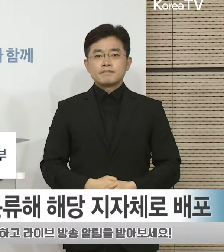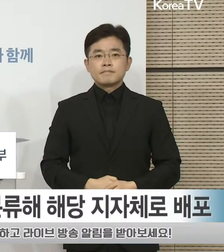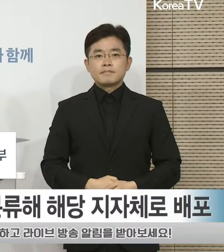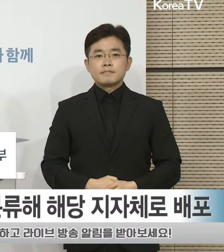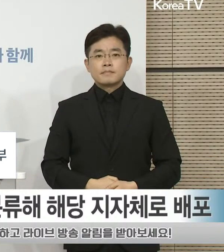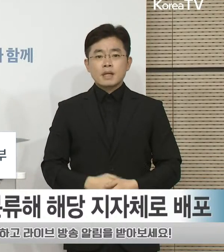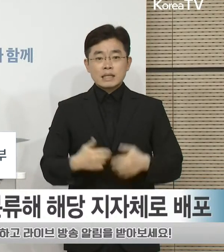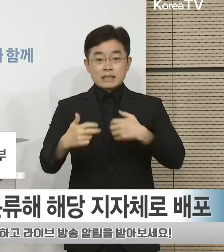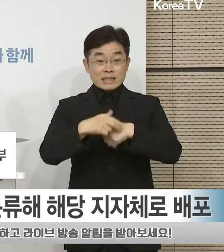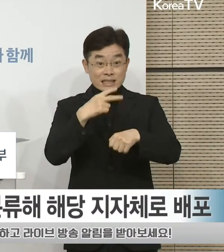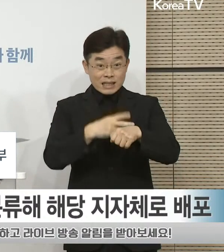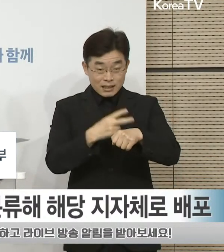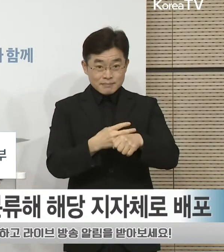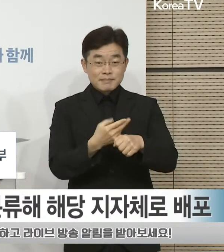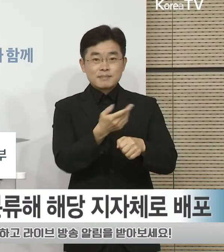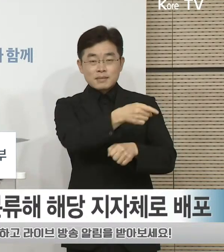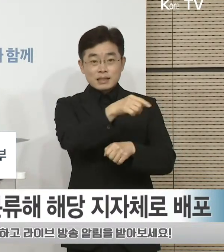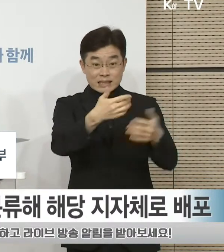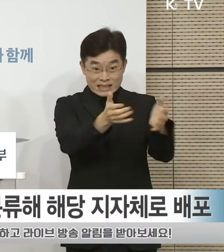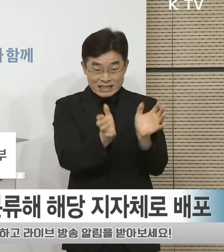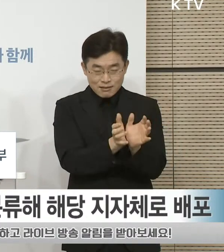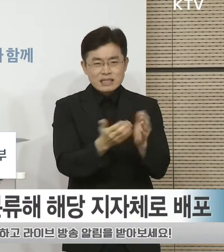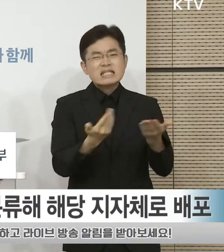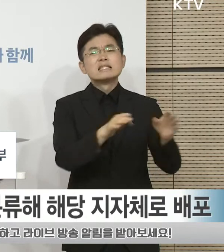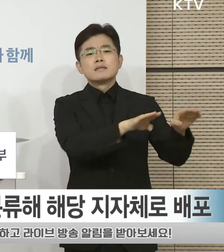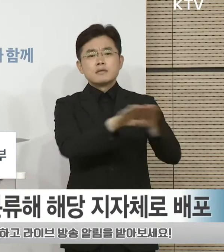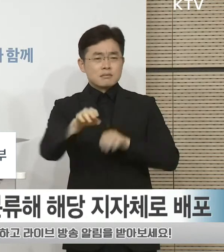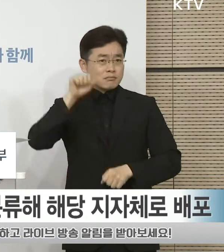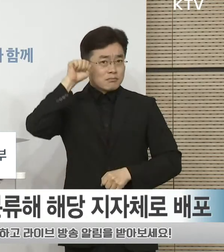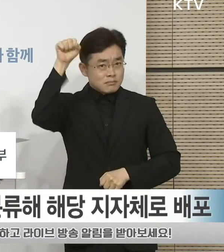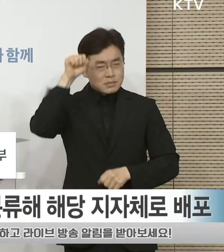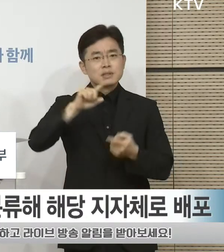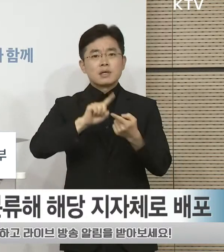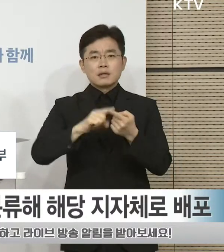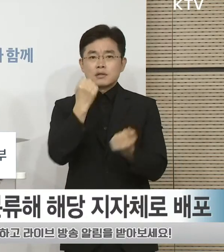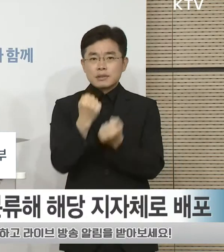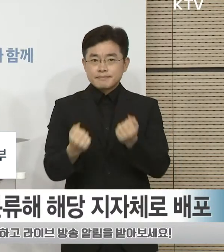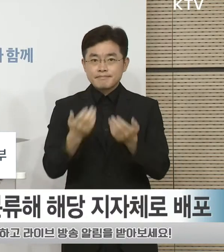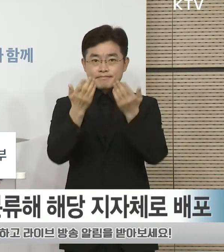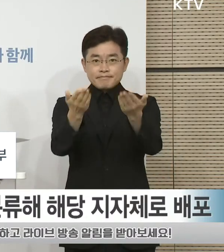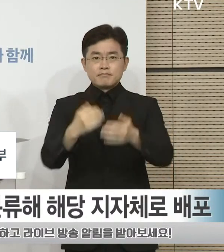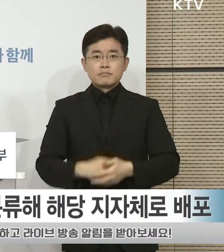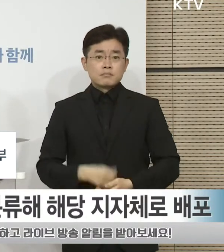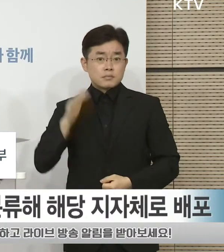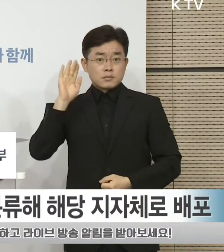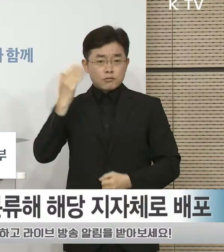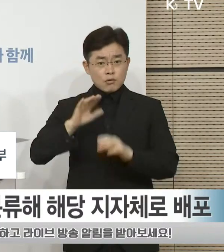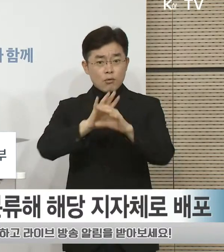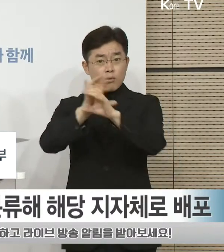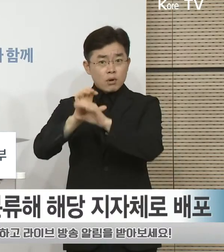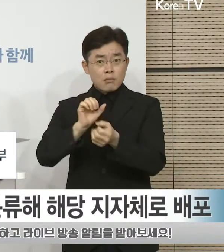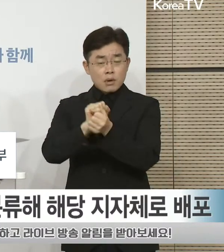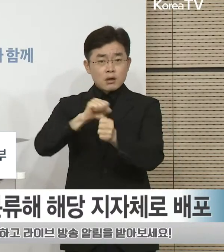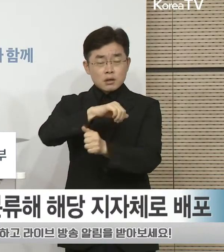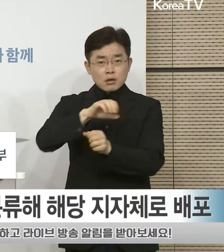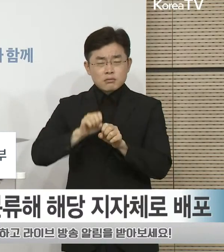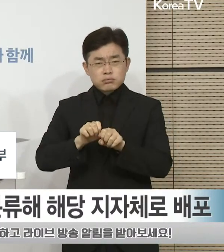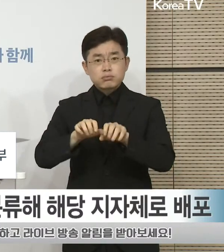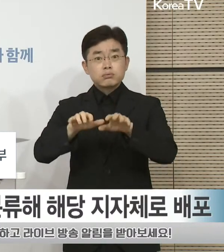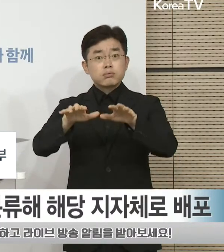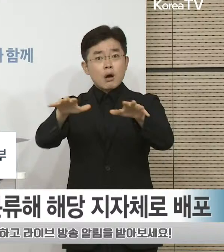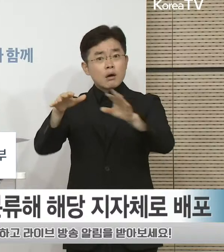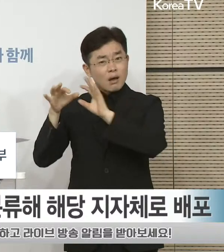의사단체 집단휴진과 관련하여 말씀드리겠습니다. 코로나19의 전국적인 확산